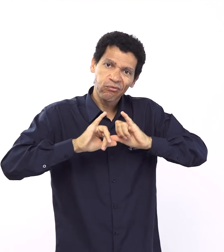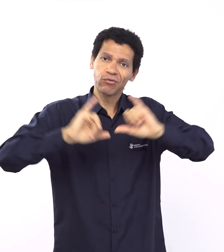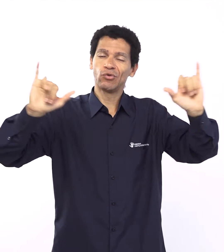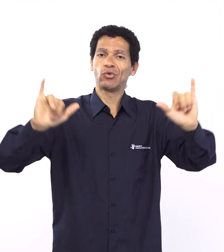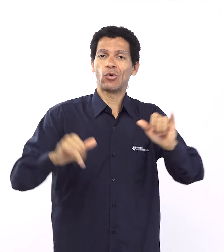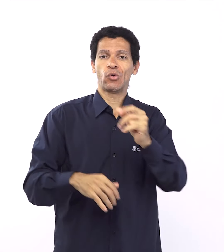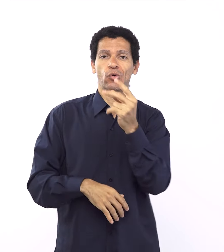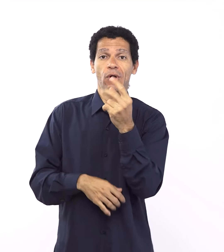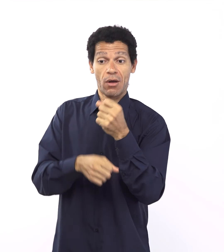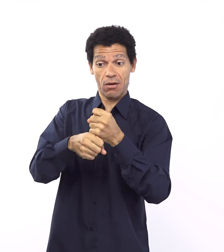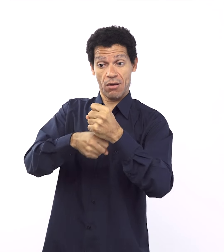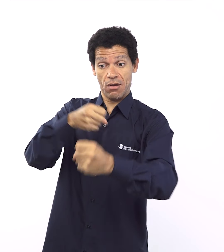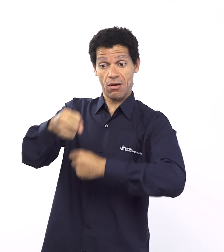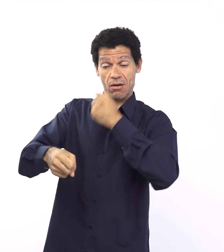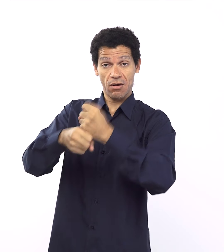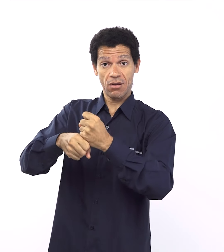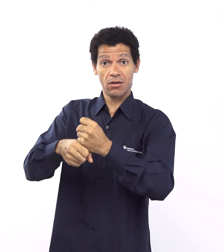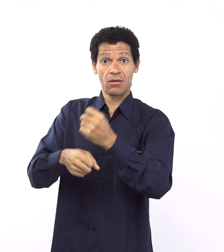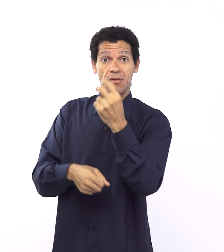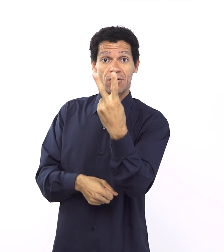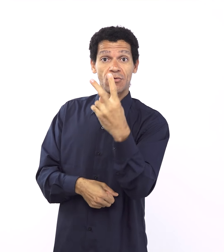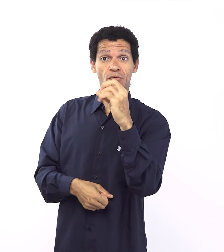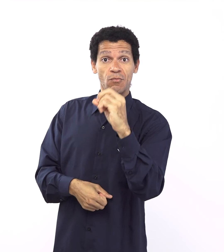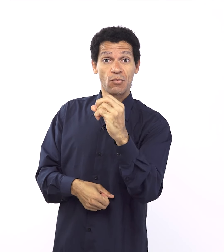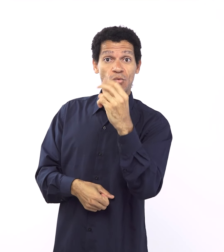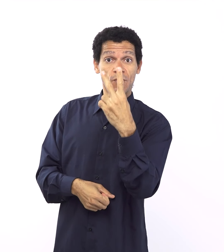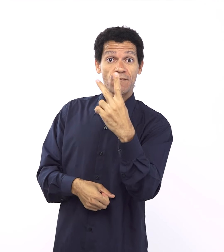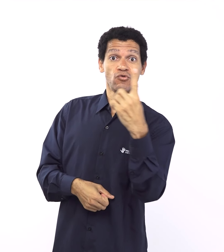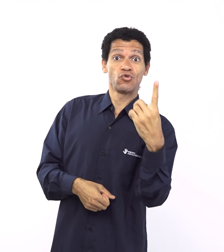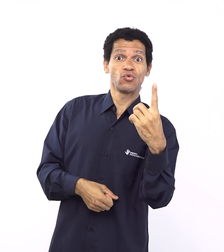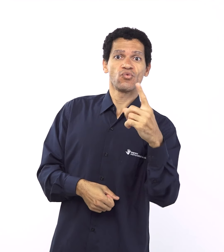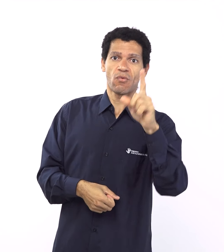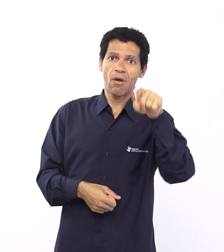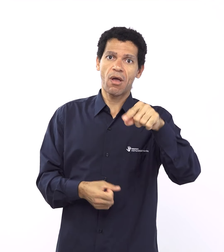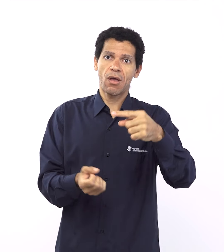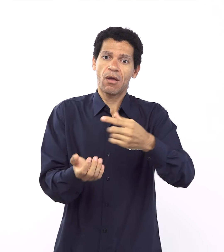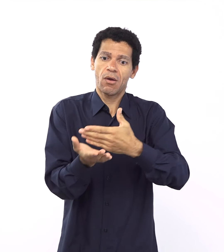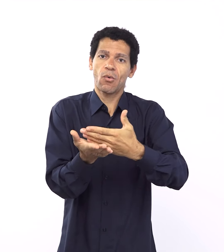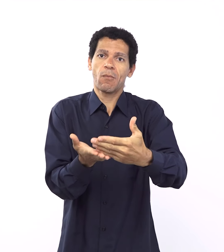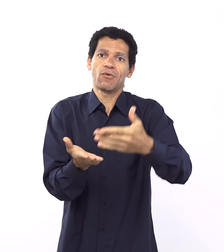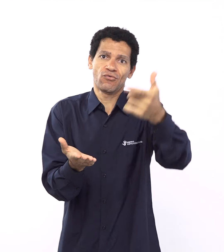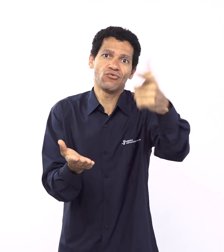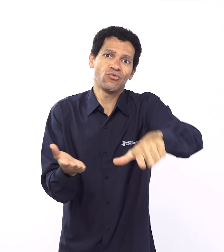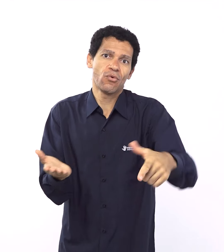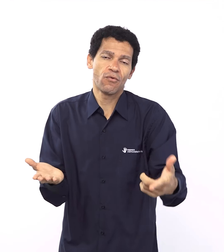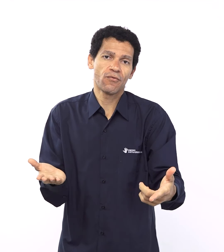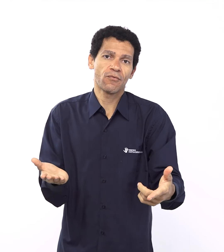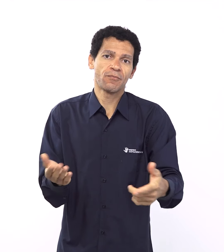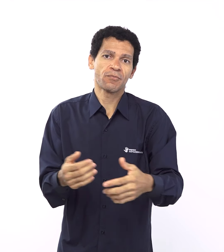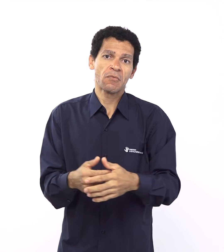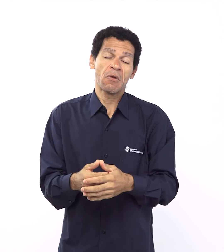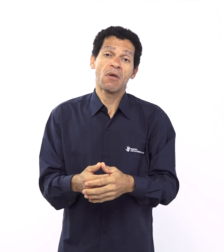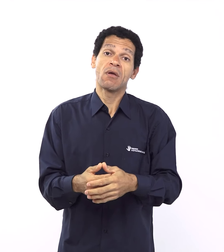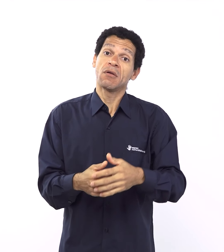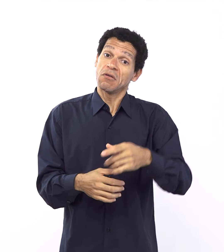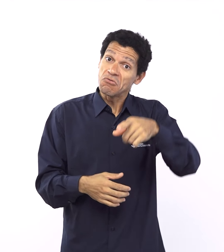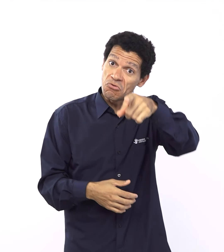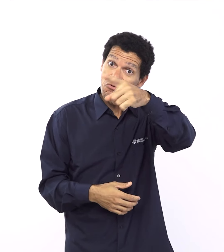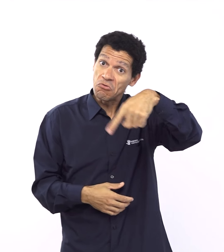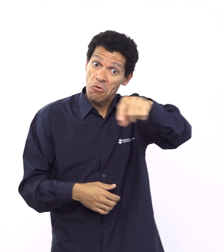Sem dúvidas, sem dúvidas. E uma das coisas, pastor Fernando, que essa aliança de Deus com Noé, ela